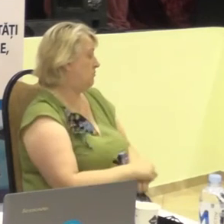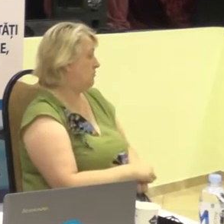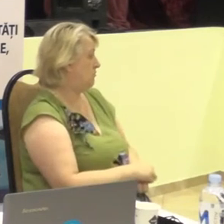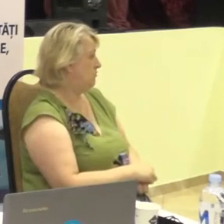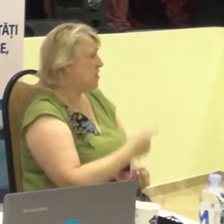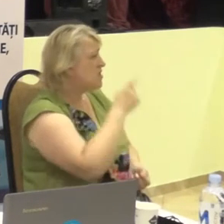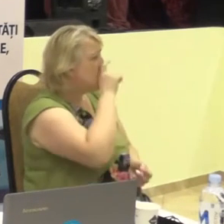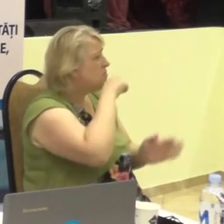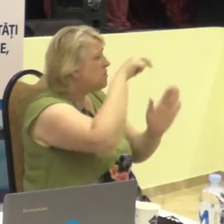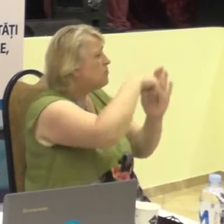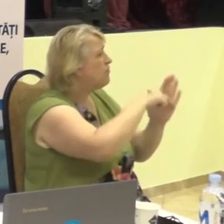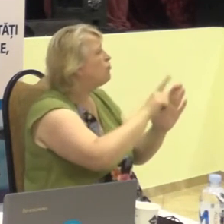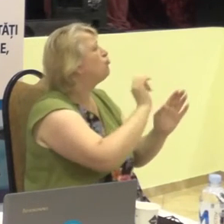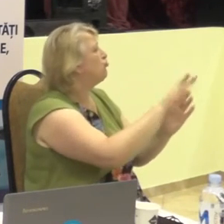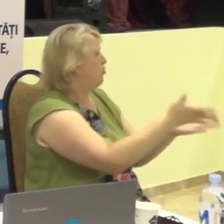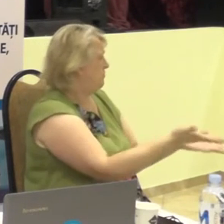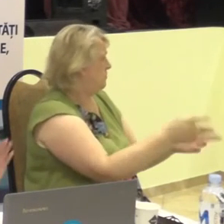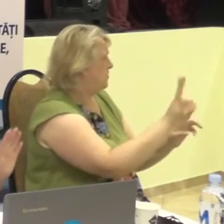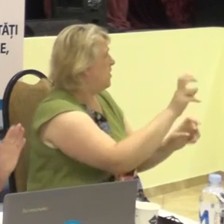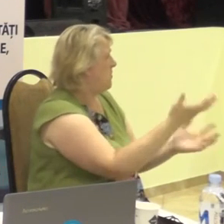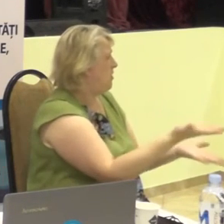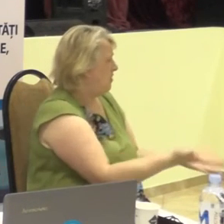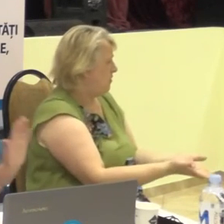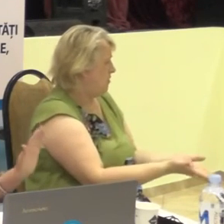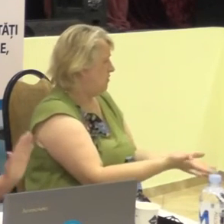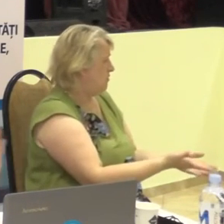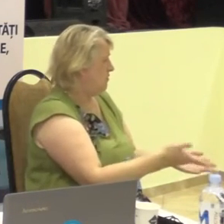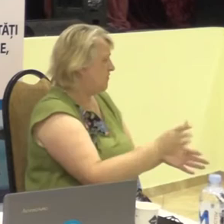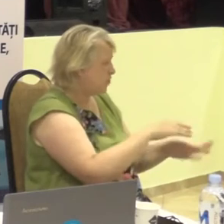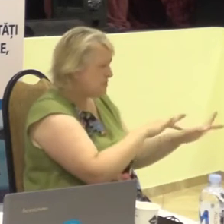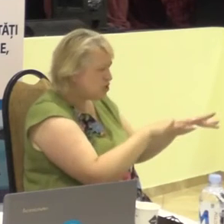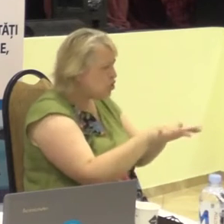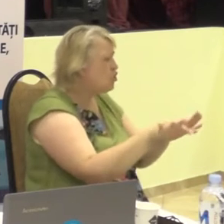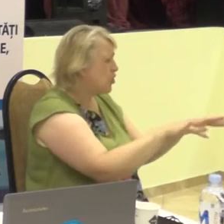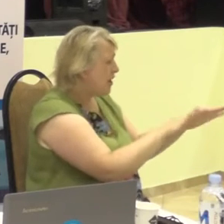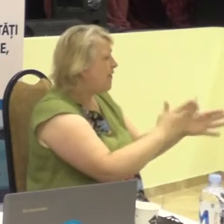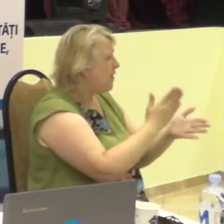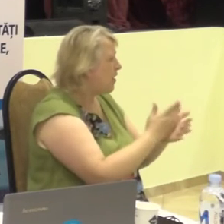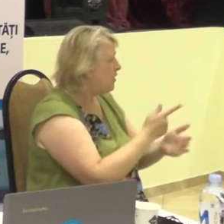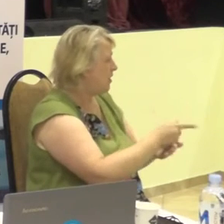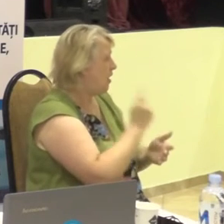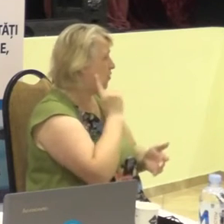Neînțelegând despre ce merge vorba, toate sunt mișcări pe ecran.